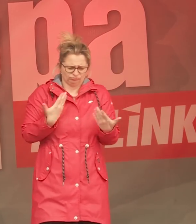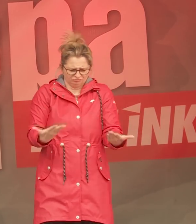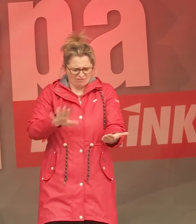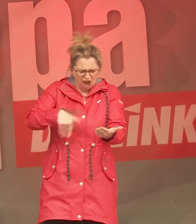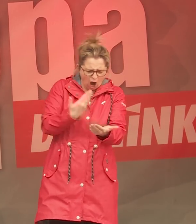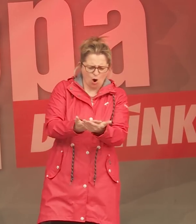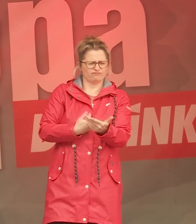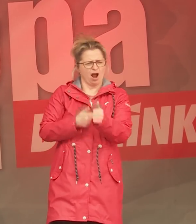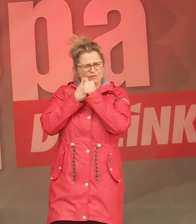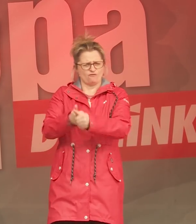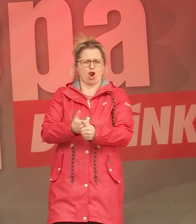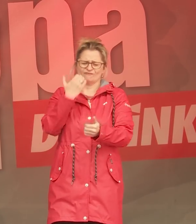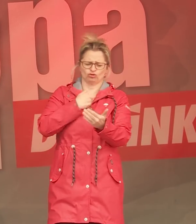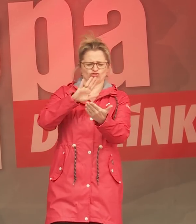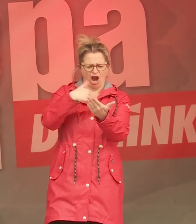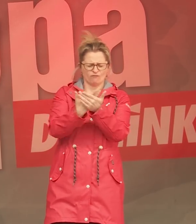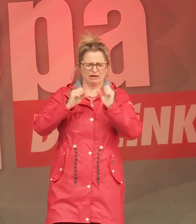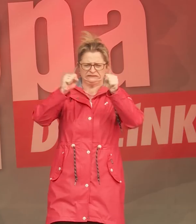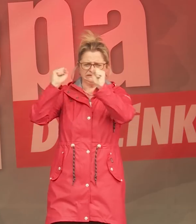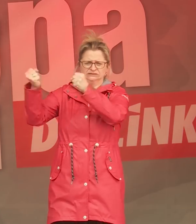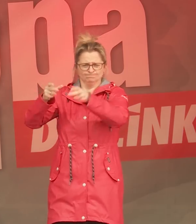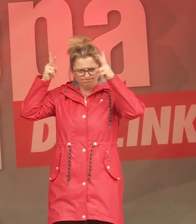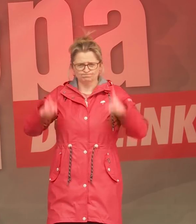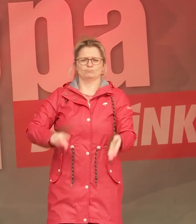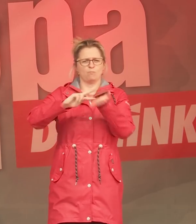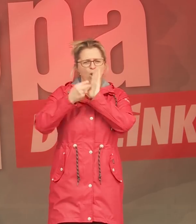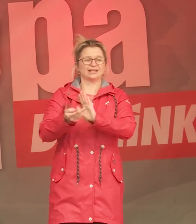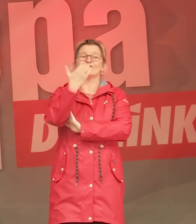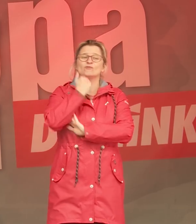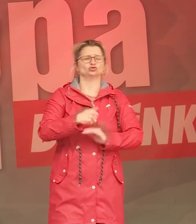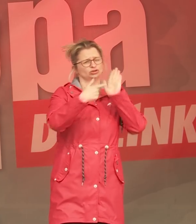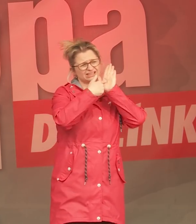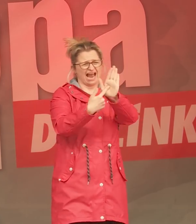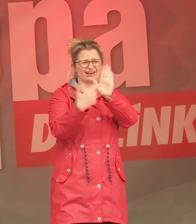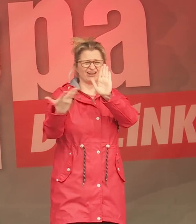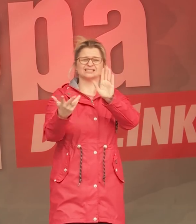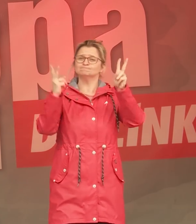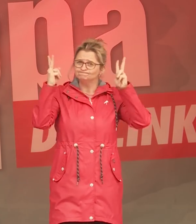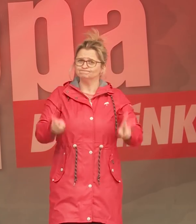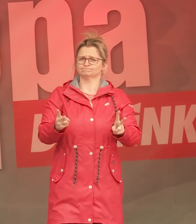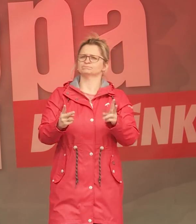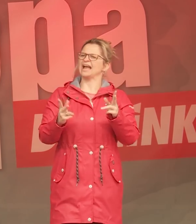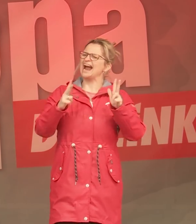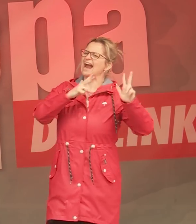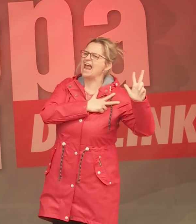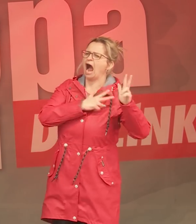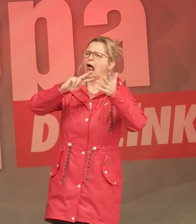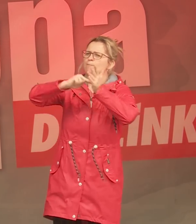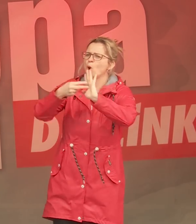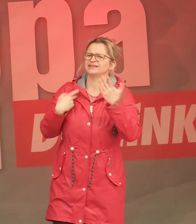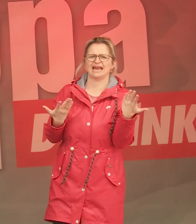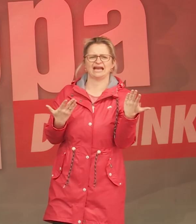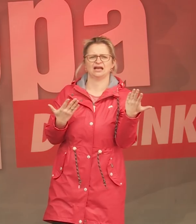Aufgabe ist als Partei, nämlich Politik. Und deutlich machen, an welcher Stelle wir die real existierende Politik der